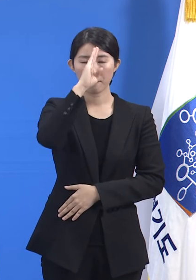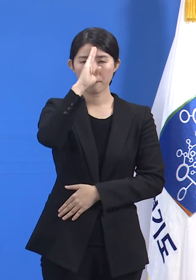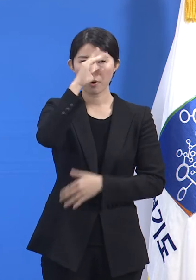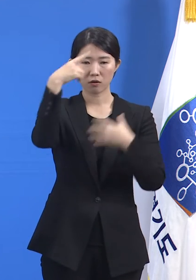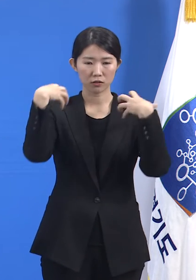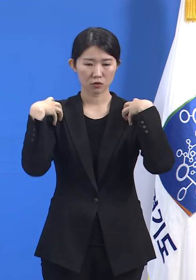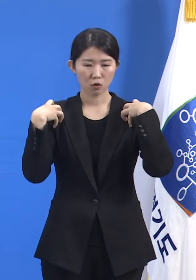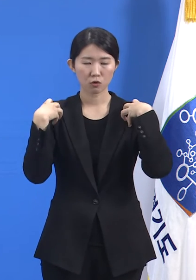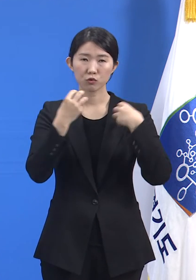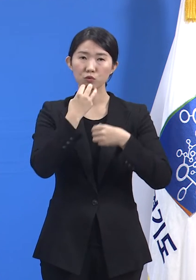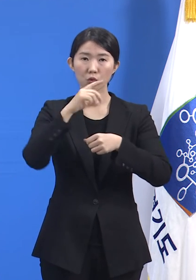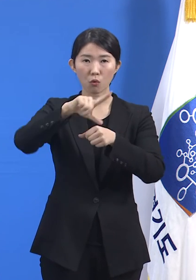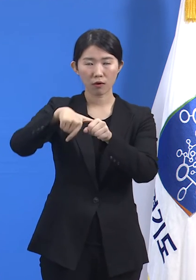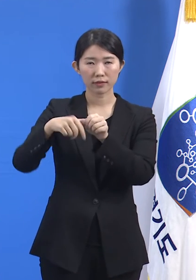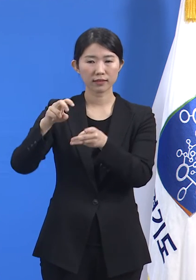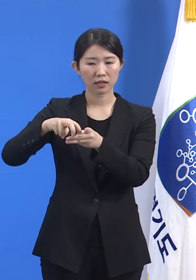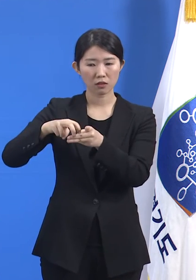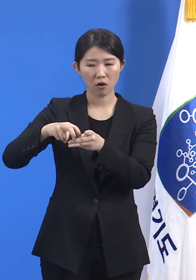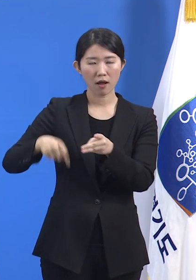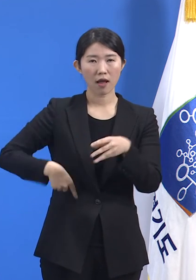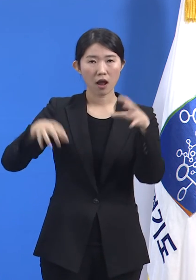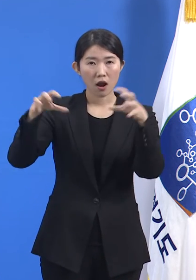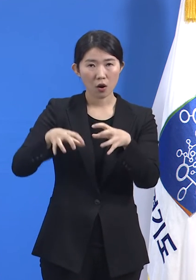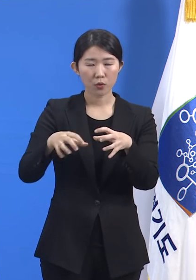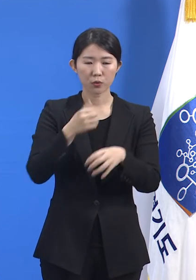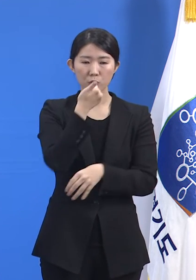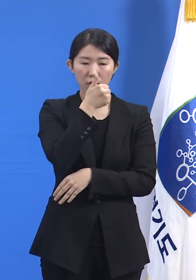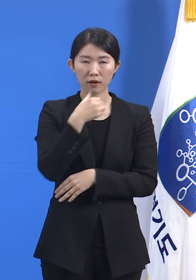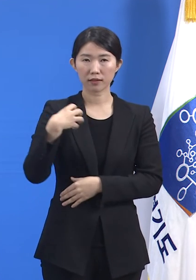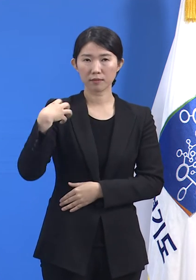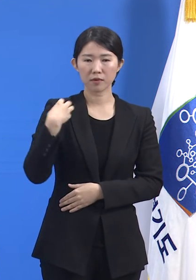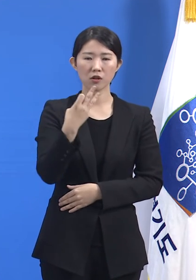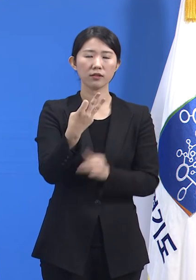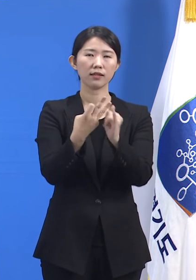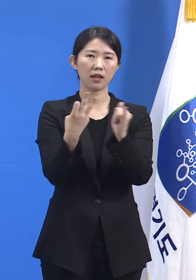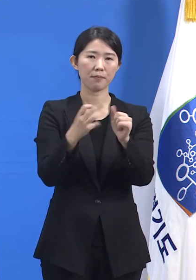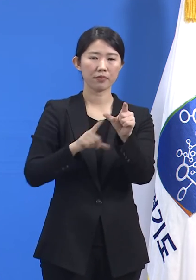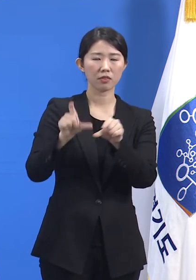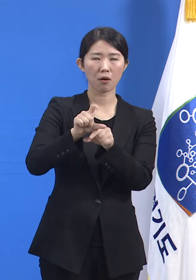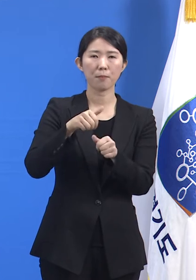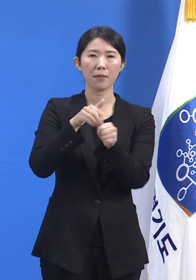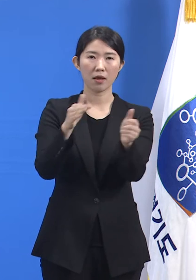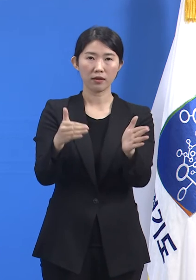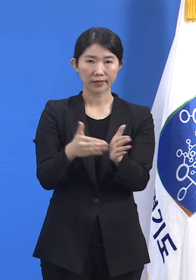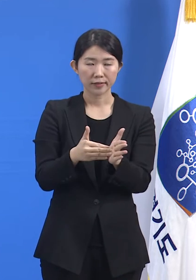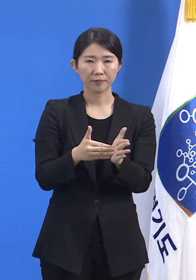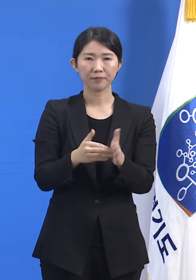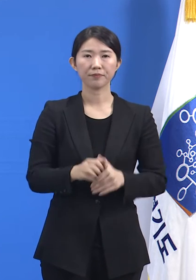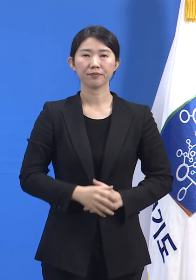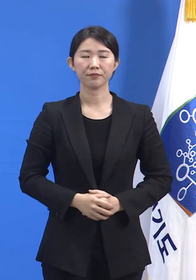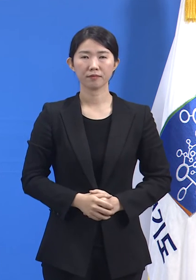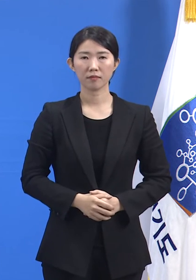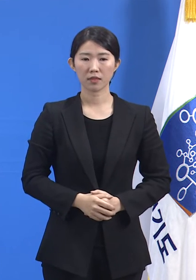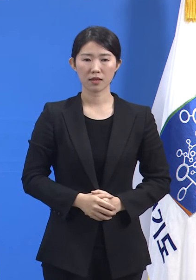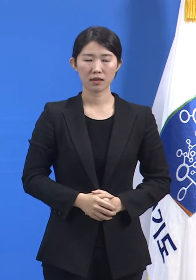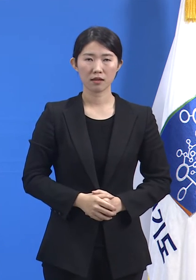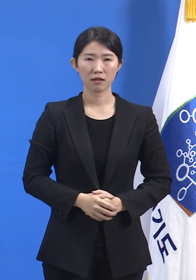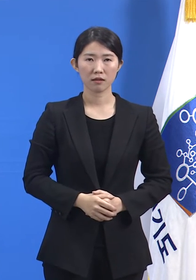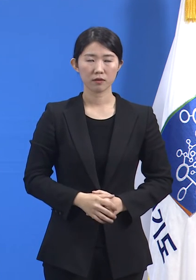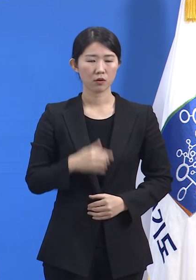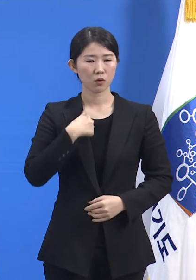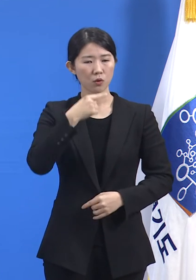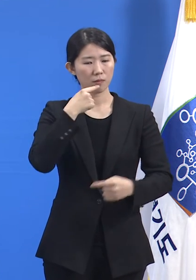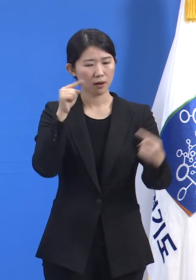현장역학조사관 13명을 파견하여 원활한 심층조사를 지원합니다. 기관 간 소통을